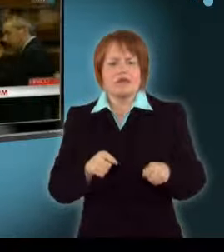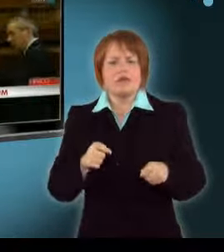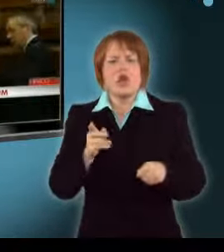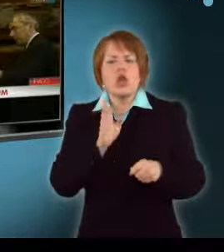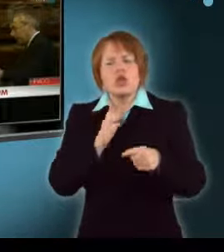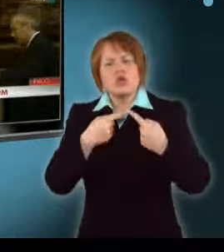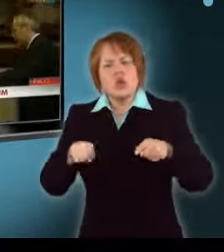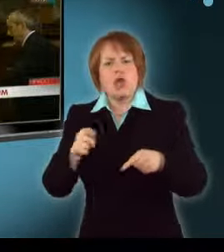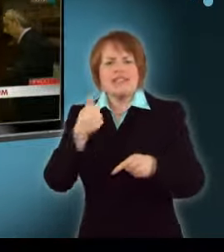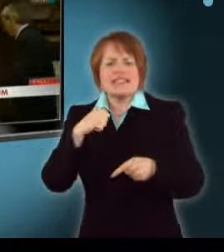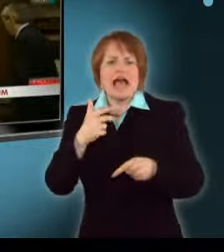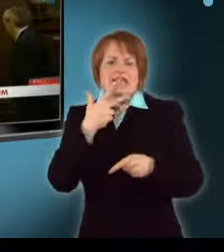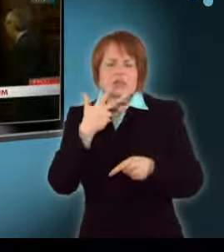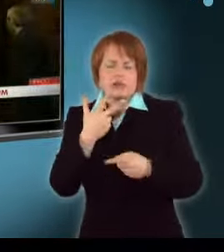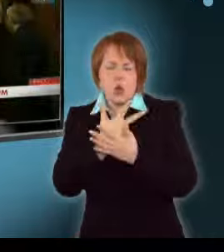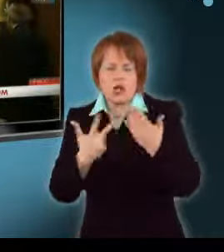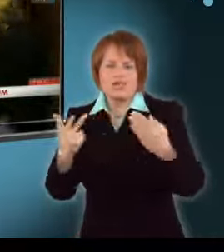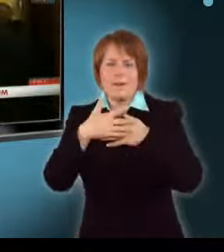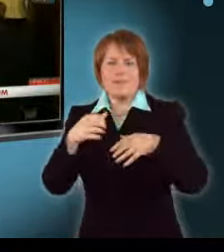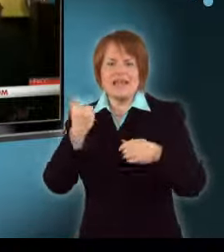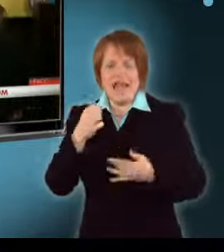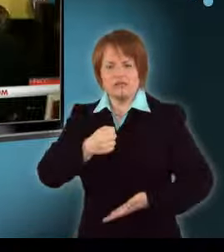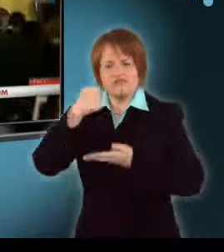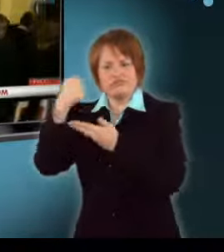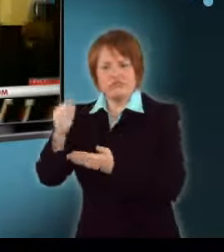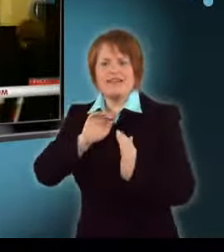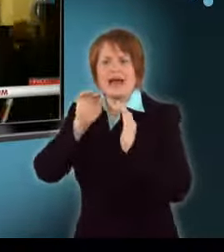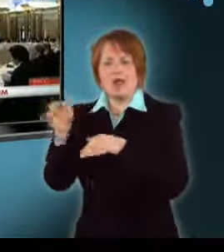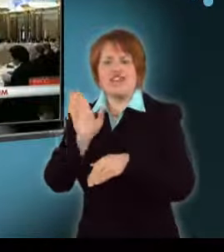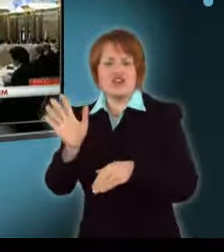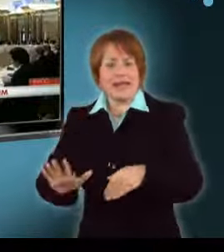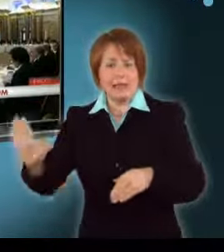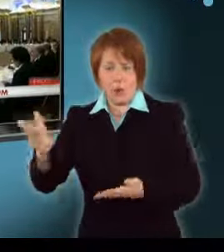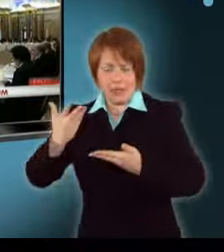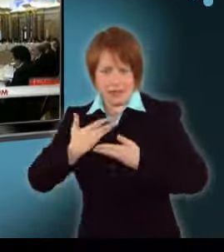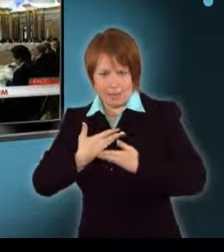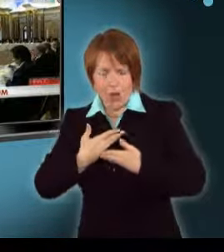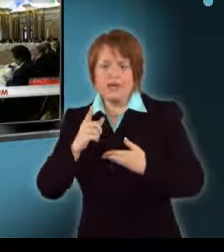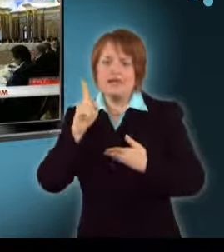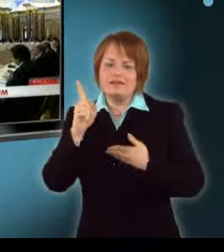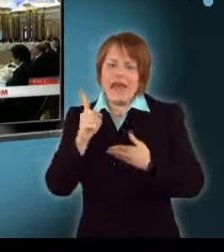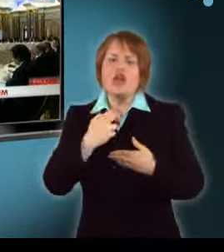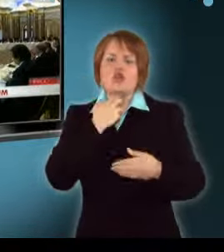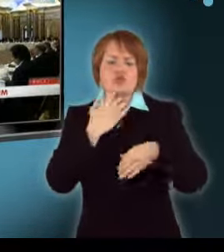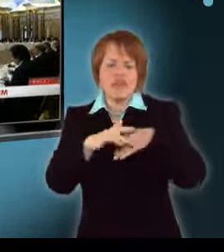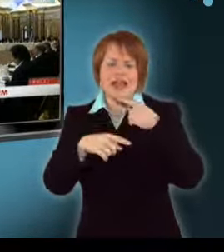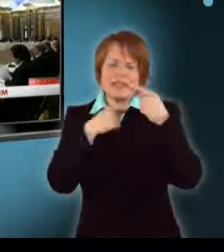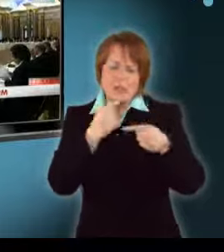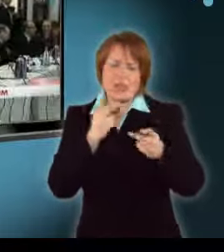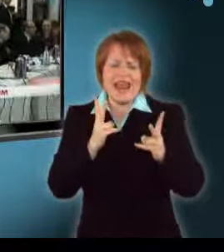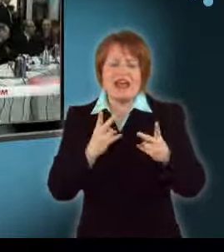kap külön 180 milliárd eurós mentőövet Kelet-Európa, de a magyar kormányfő szerint még van esély a javaslat